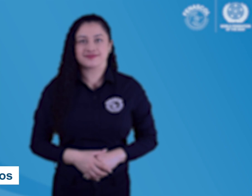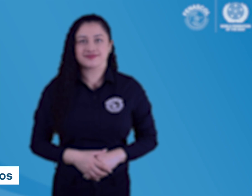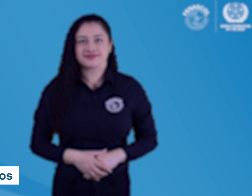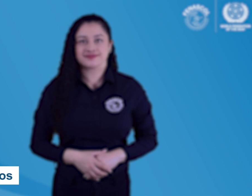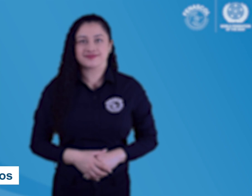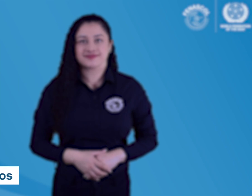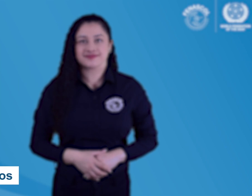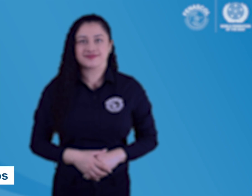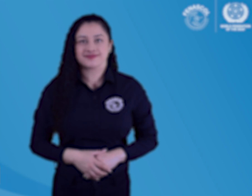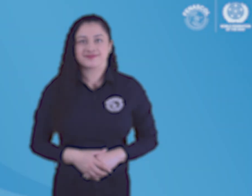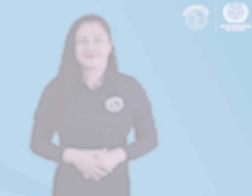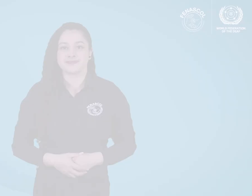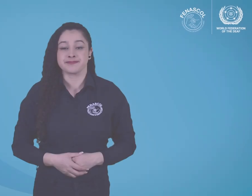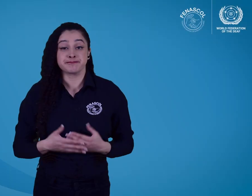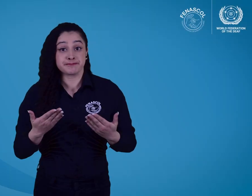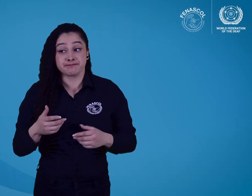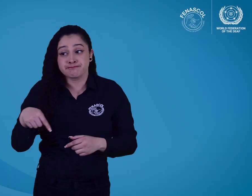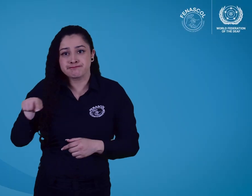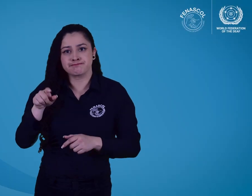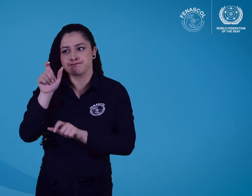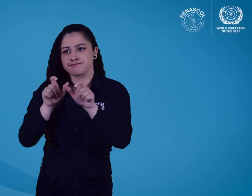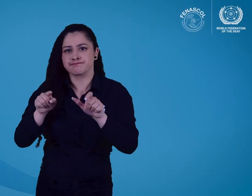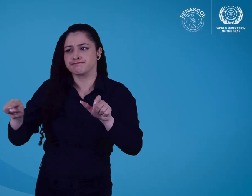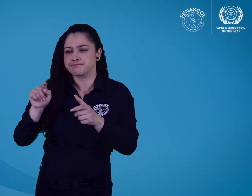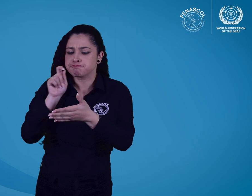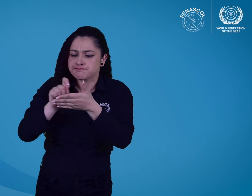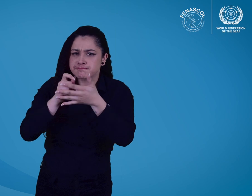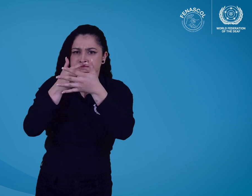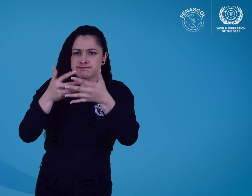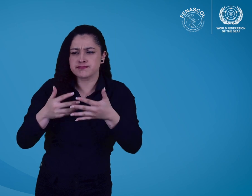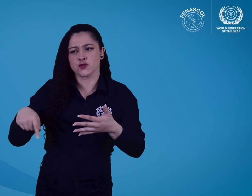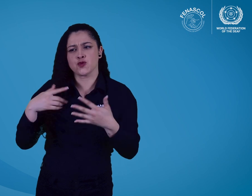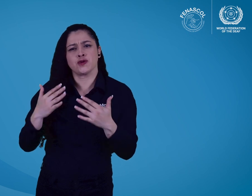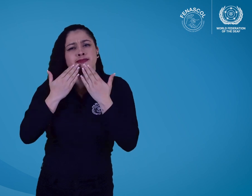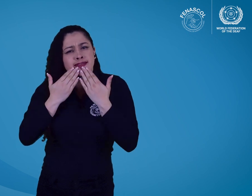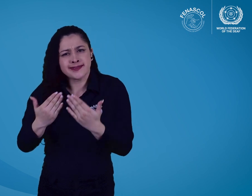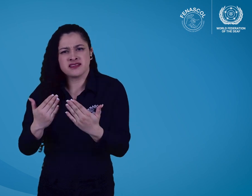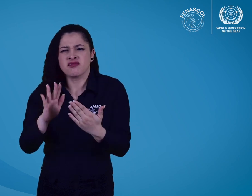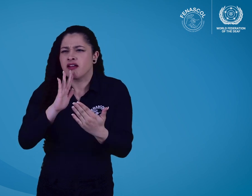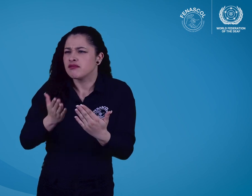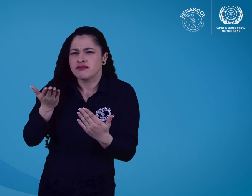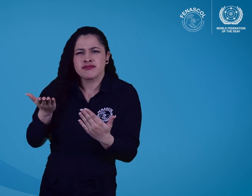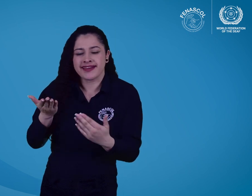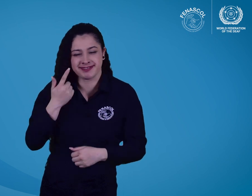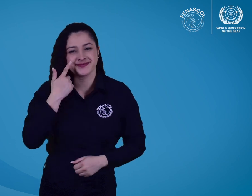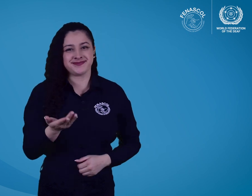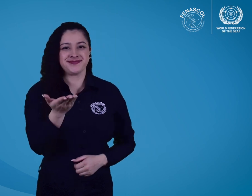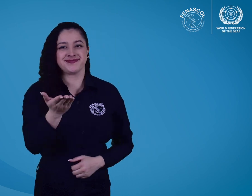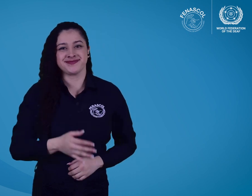Agradecimientos. A continuación se presentan los nombres de las personas que contribuyeron en la realización de este documento.